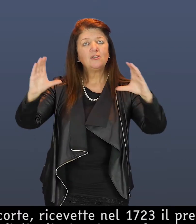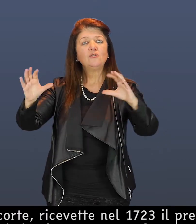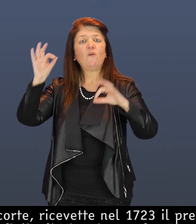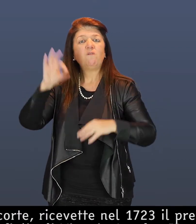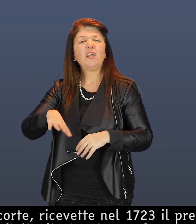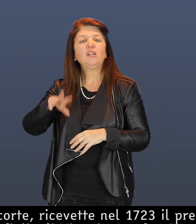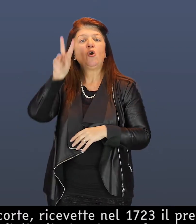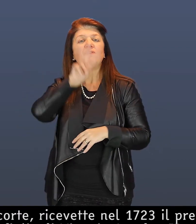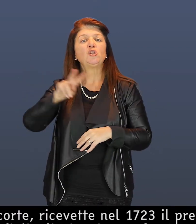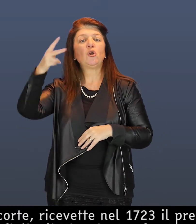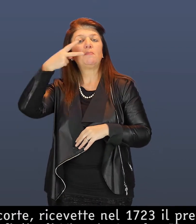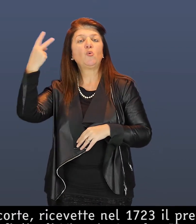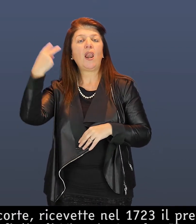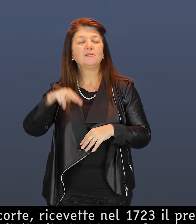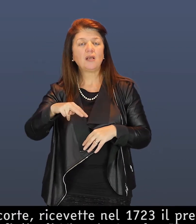battaglia di Torino del 1706